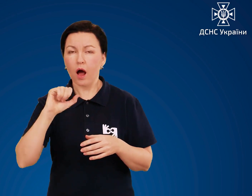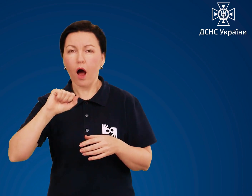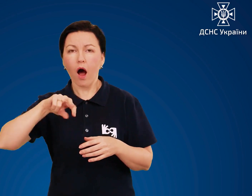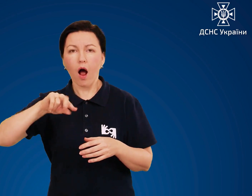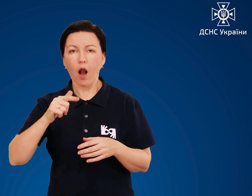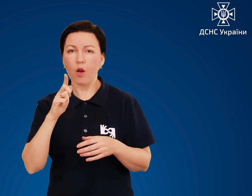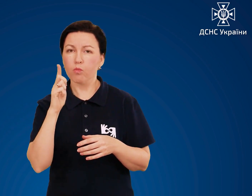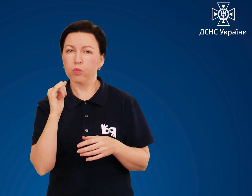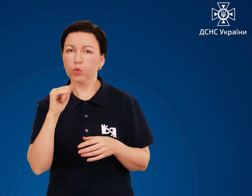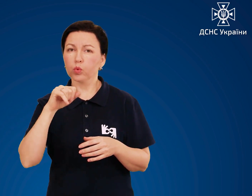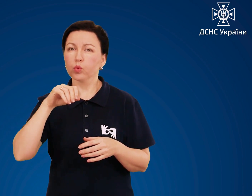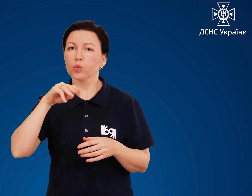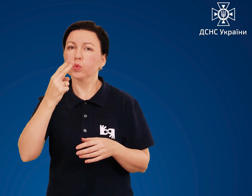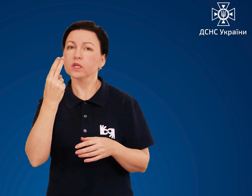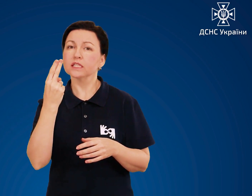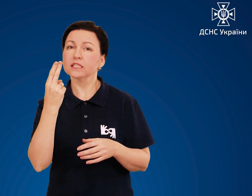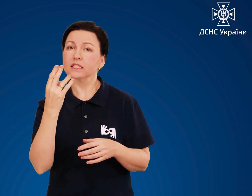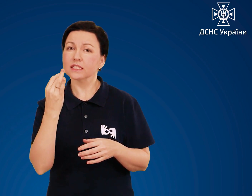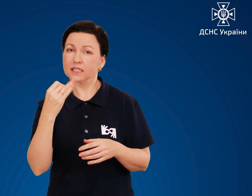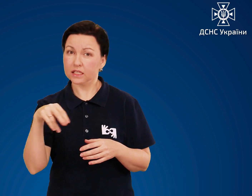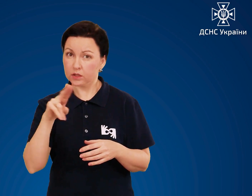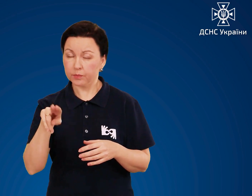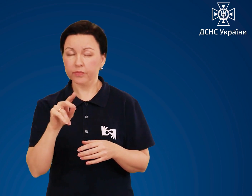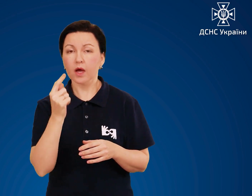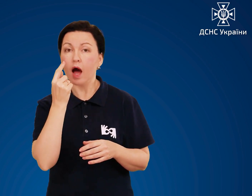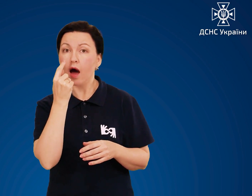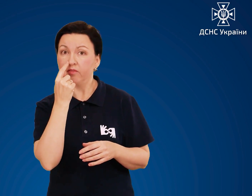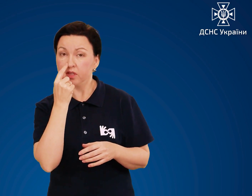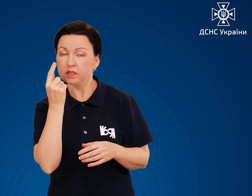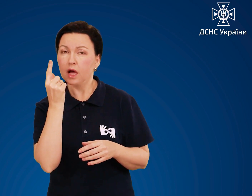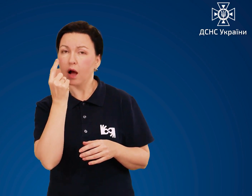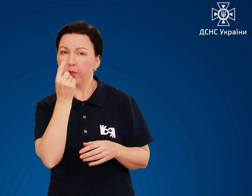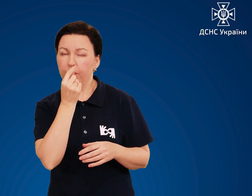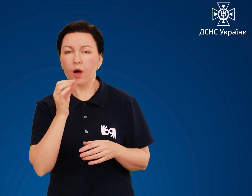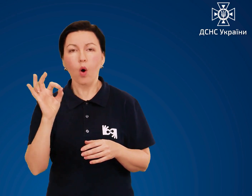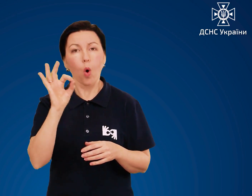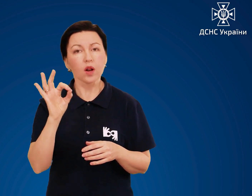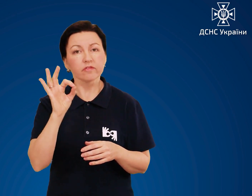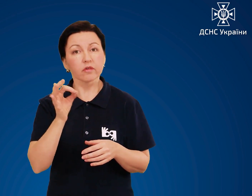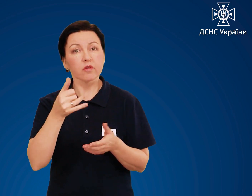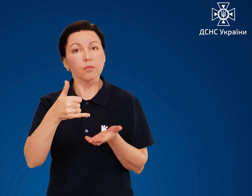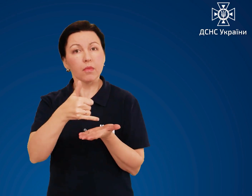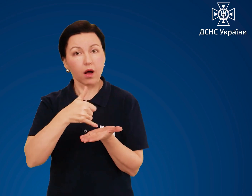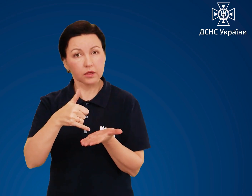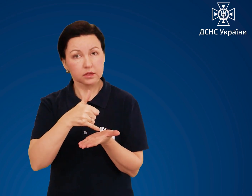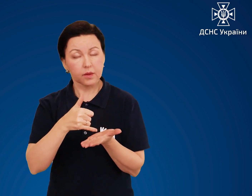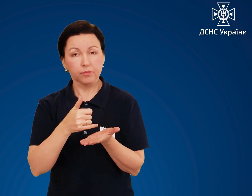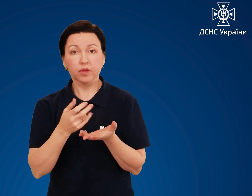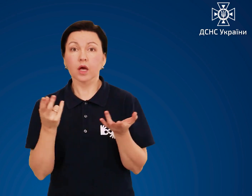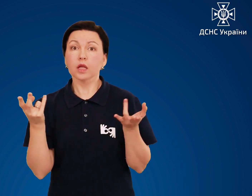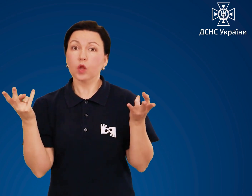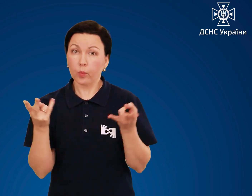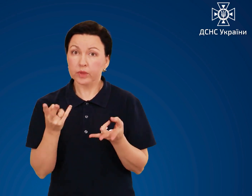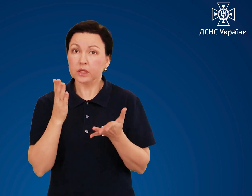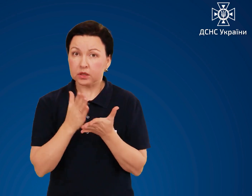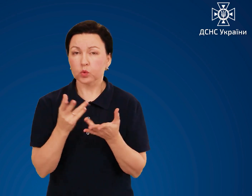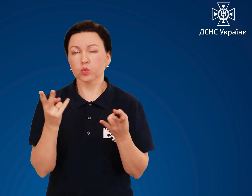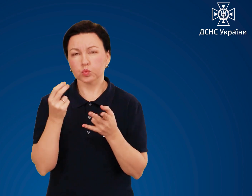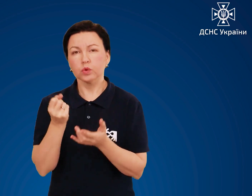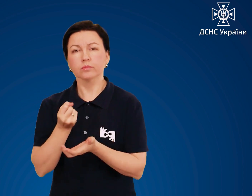альбуциду. В ніс – оливкове масло. При необхідності відправити потерпілого